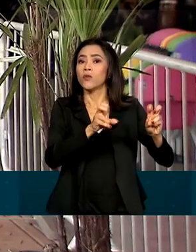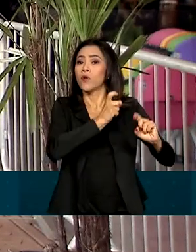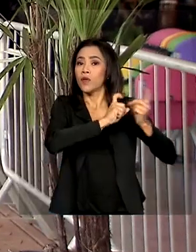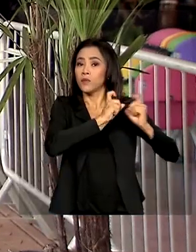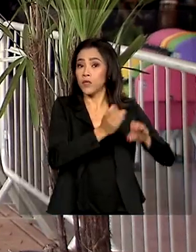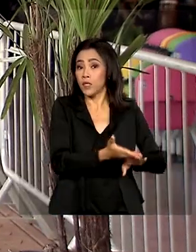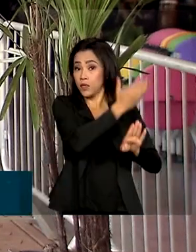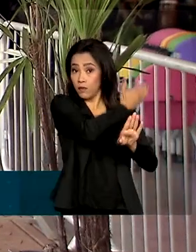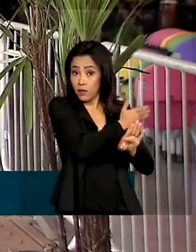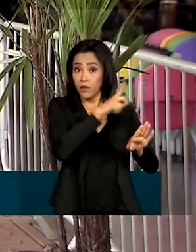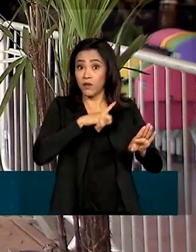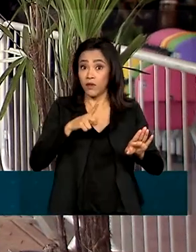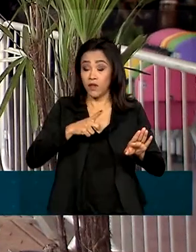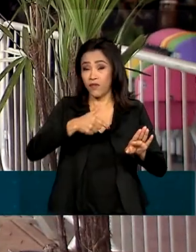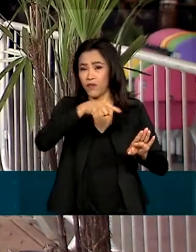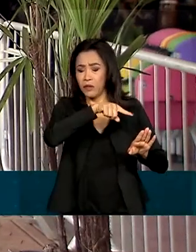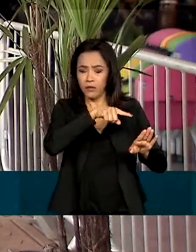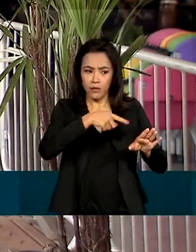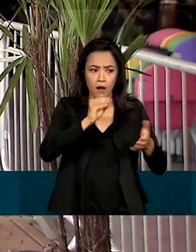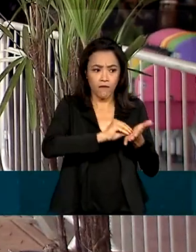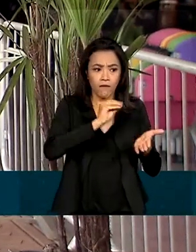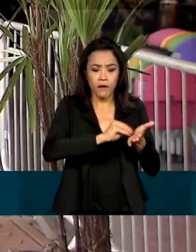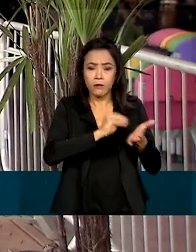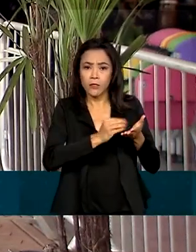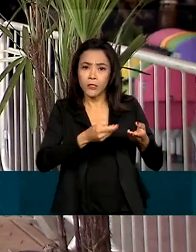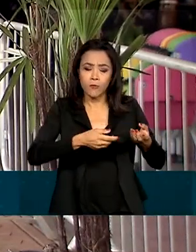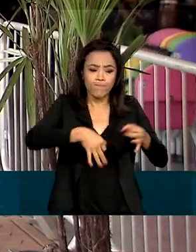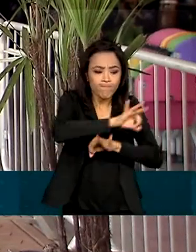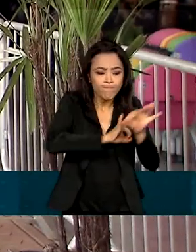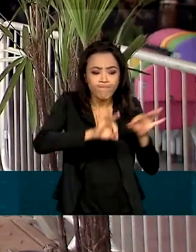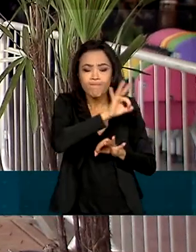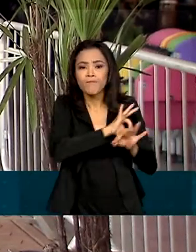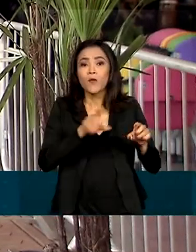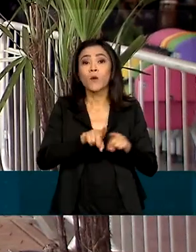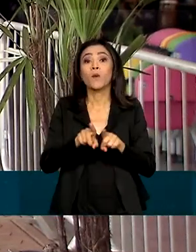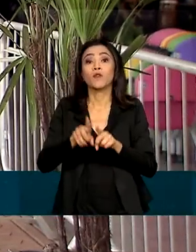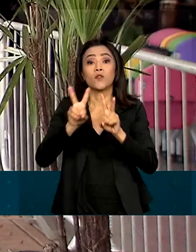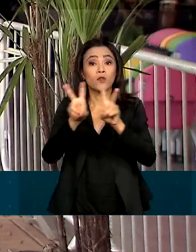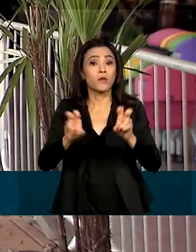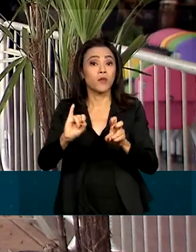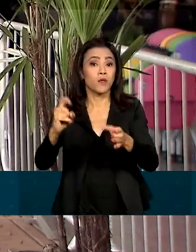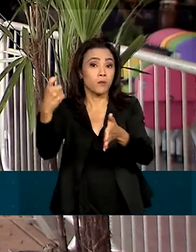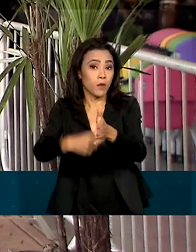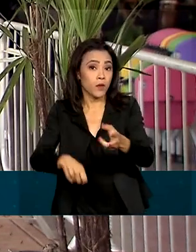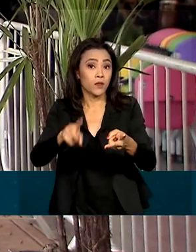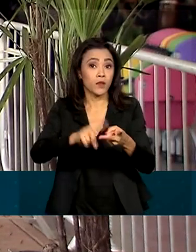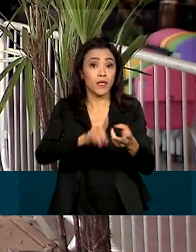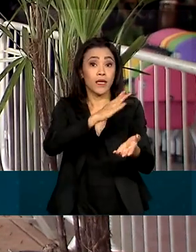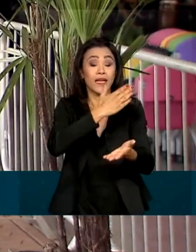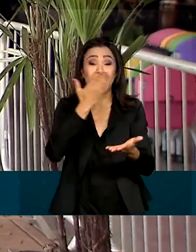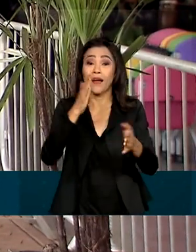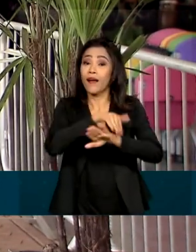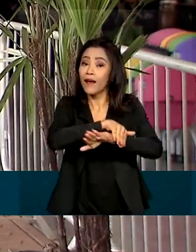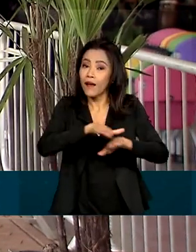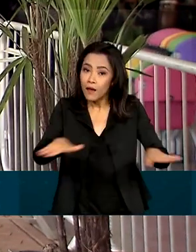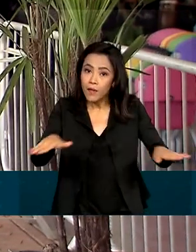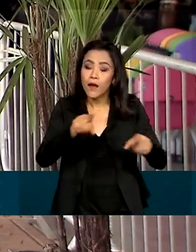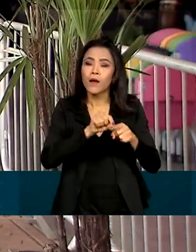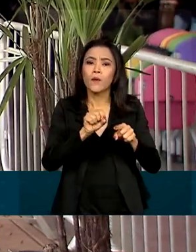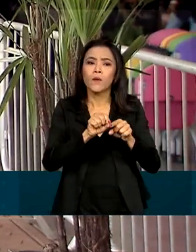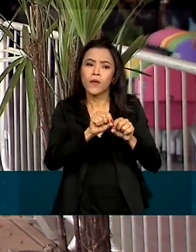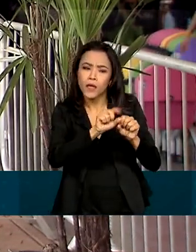promover o desequilíbrio das contas públicas ao implementar isenções de impostos e acabar com filtros de seleção de